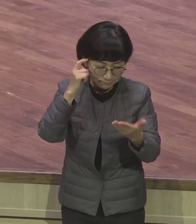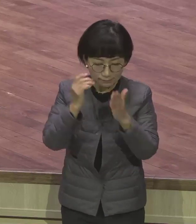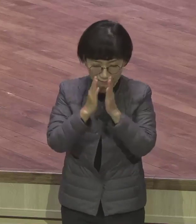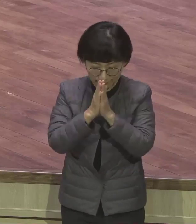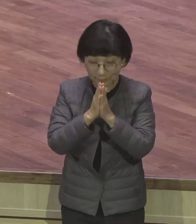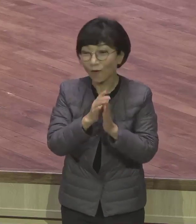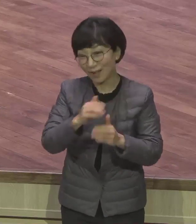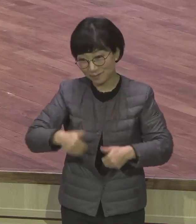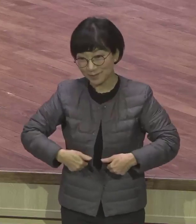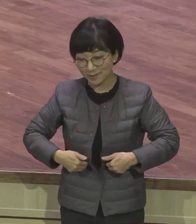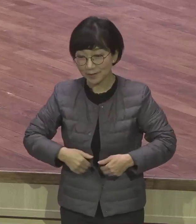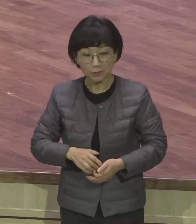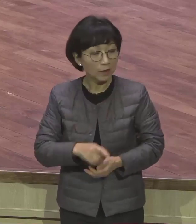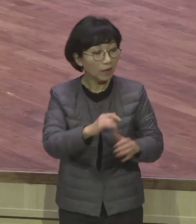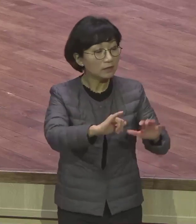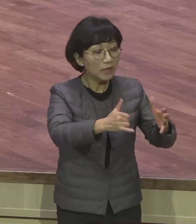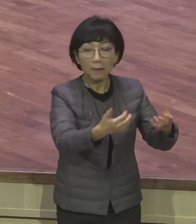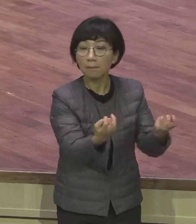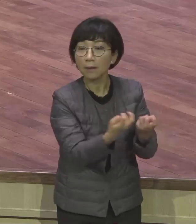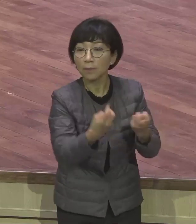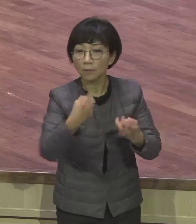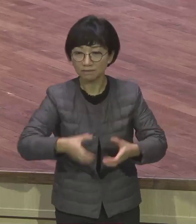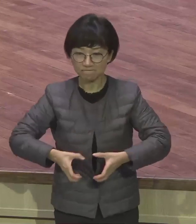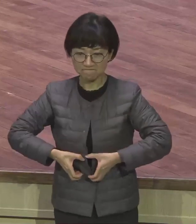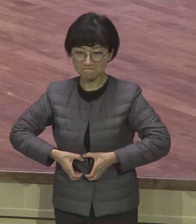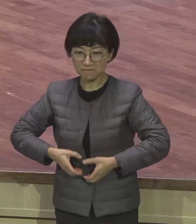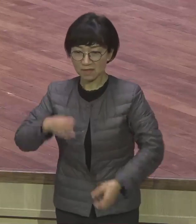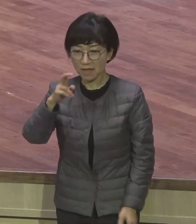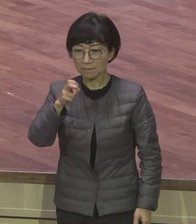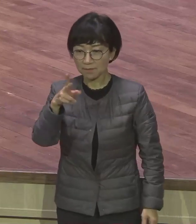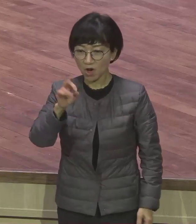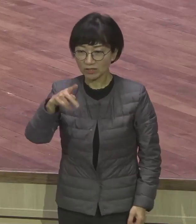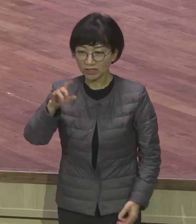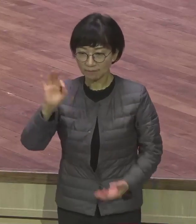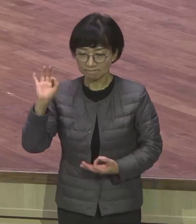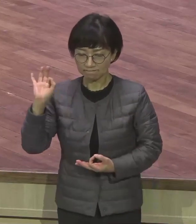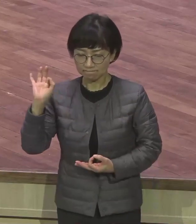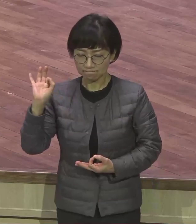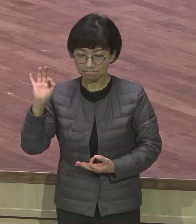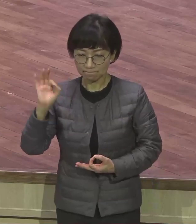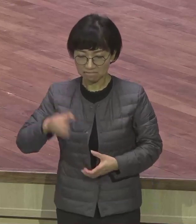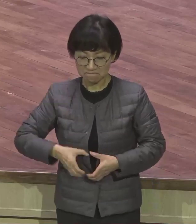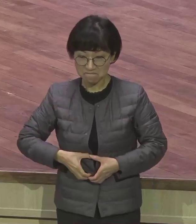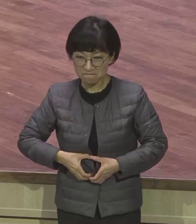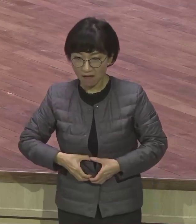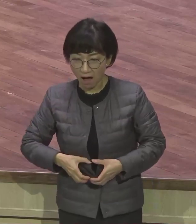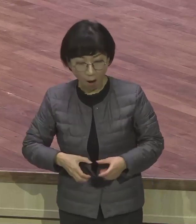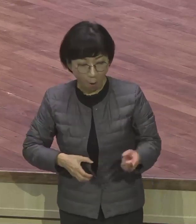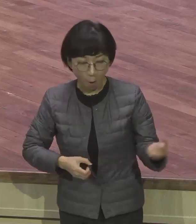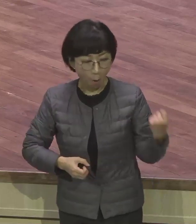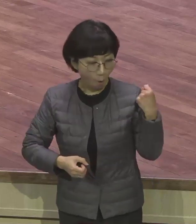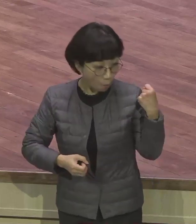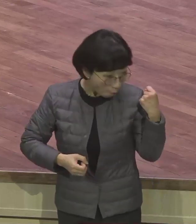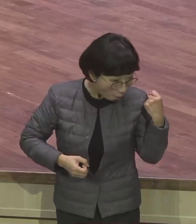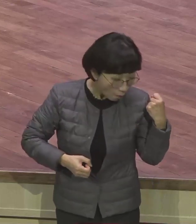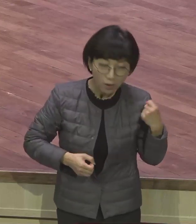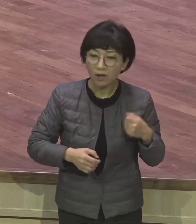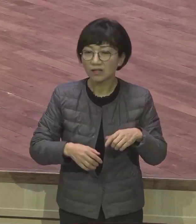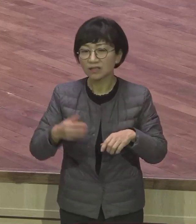명상하는 사람들도 능력이 있습니다 명상은 창세 3장 11장이에요 세상의 종교들이 말하는 명상은 창세